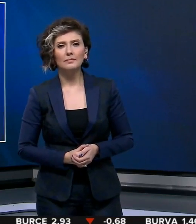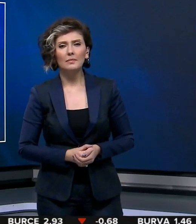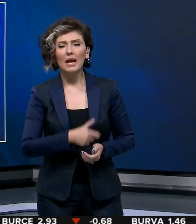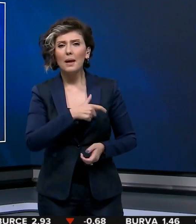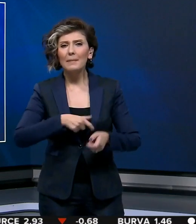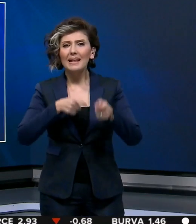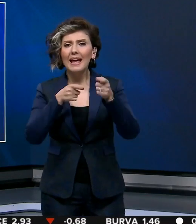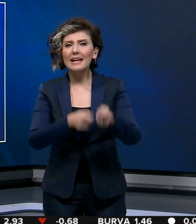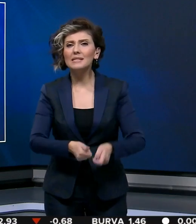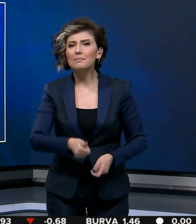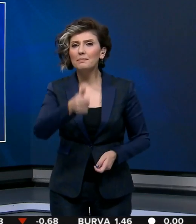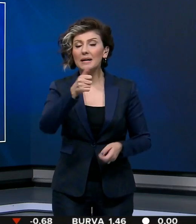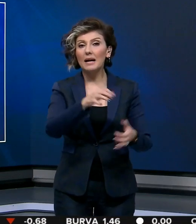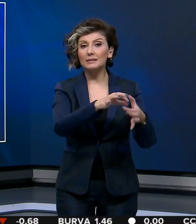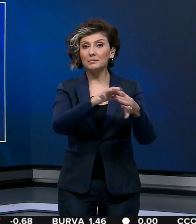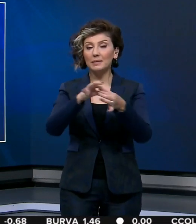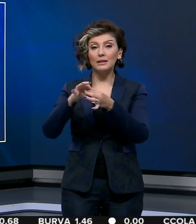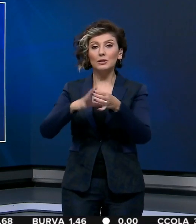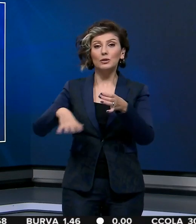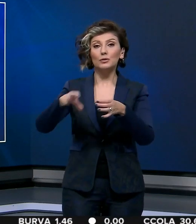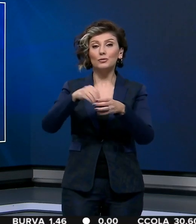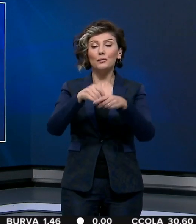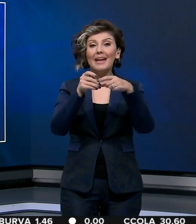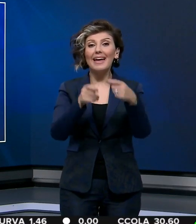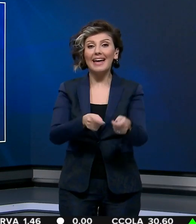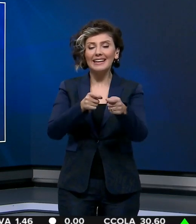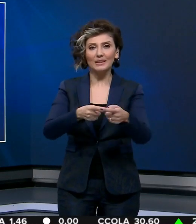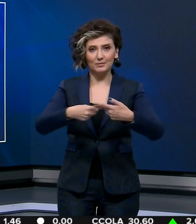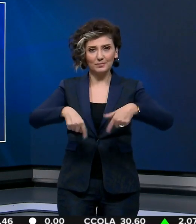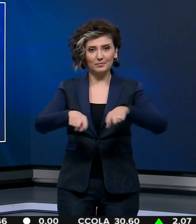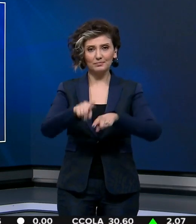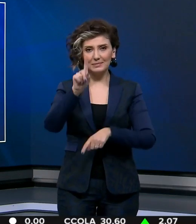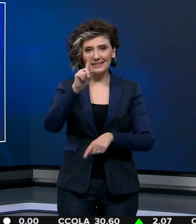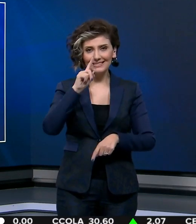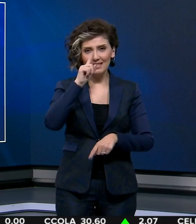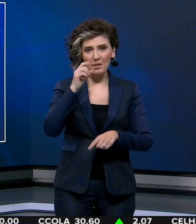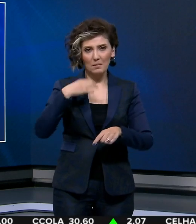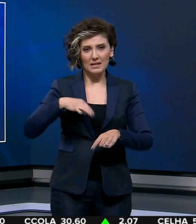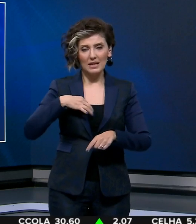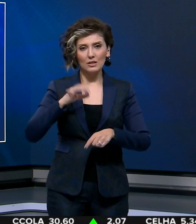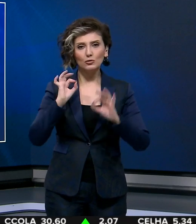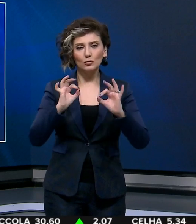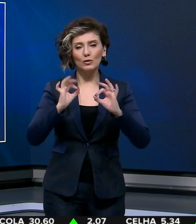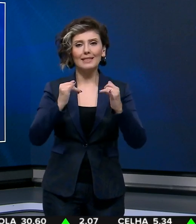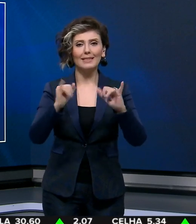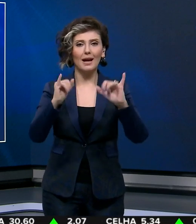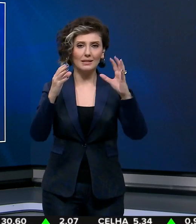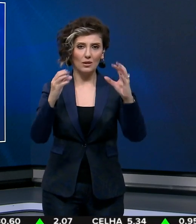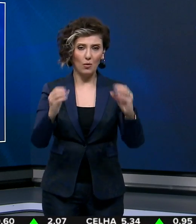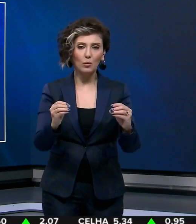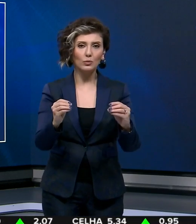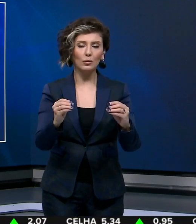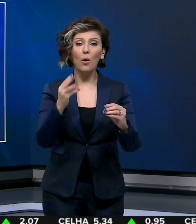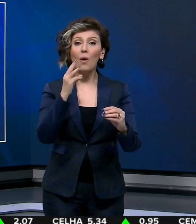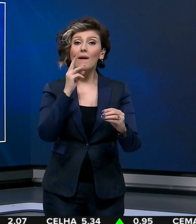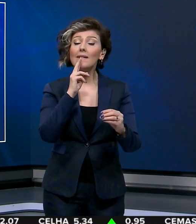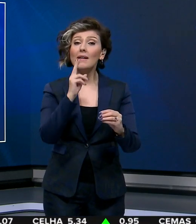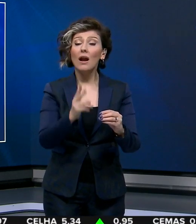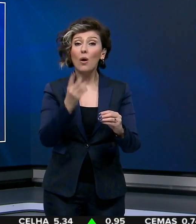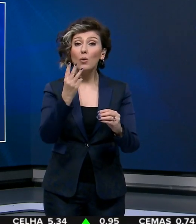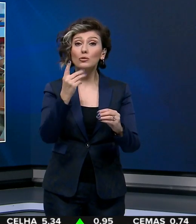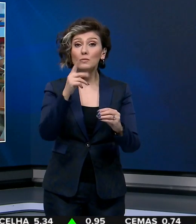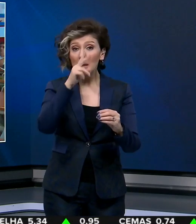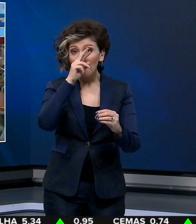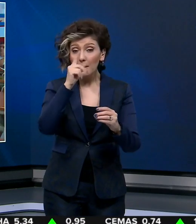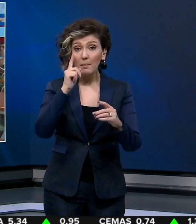Milli Eğitim Bakanlığı'na bağlı tüm eğitim kurumları 1 Nisan pazartesi günü tatil edildi. Karar